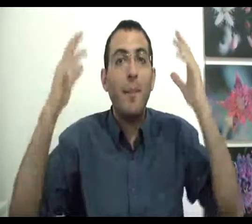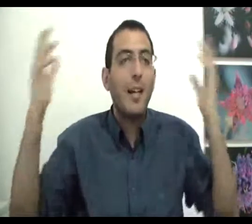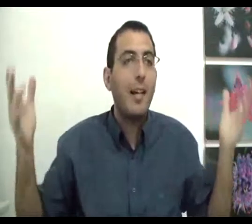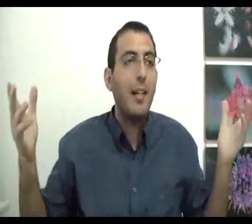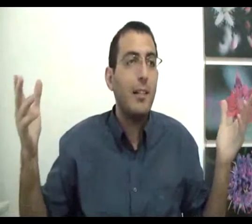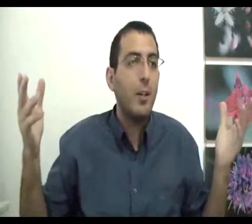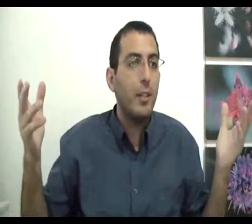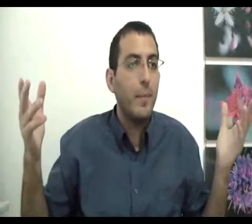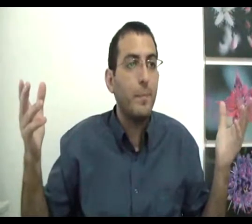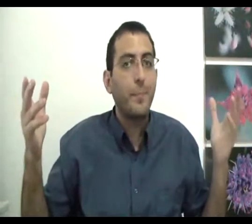המטרה הכללית אתה לא יודע